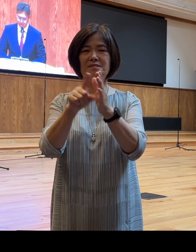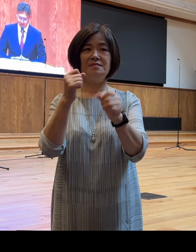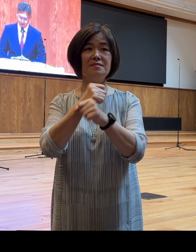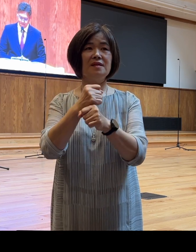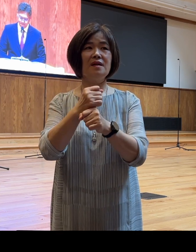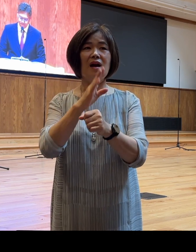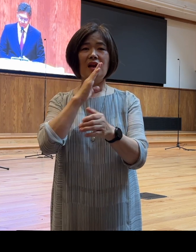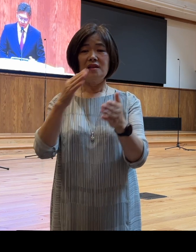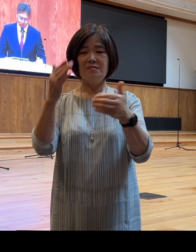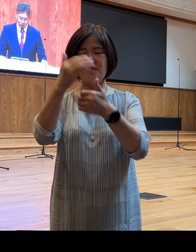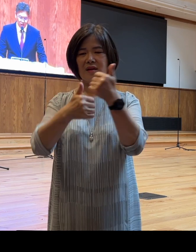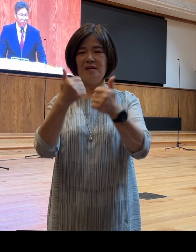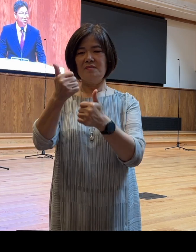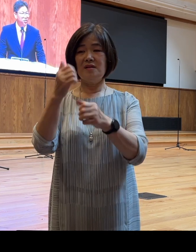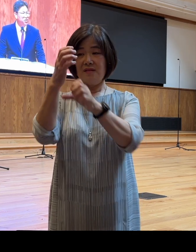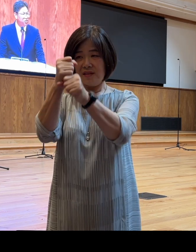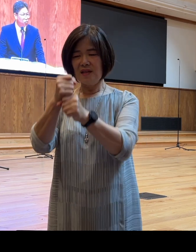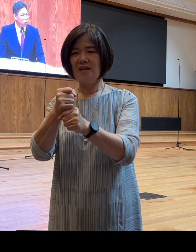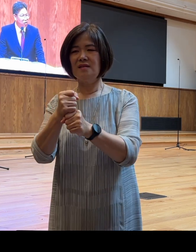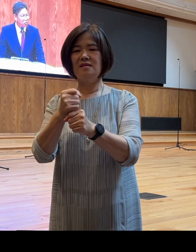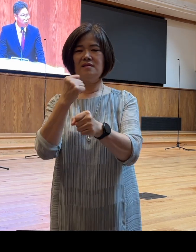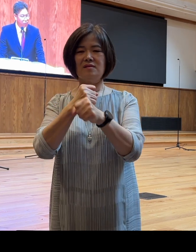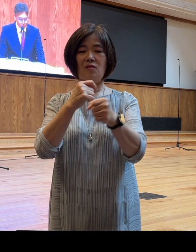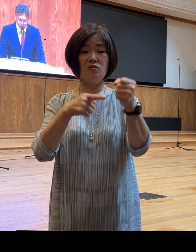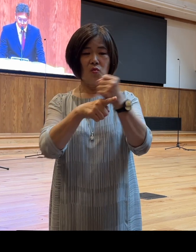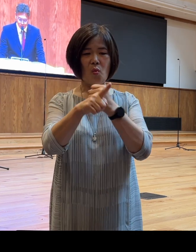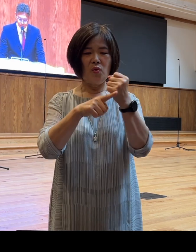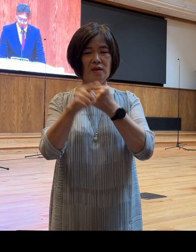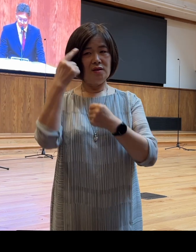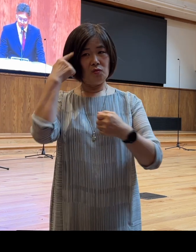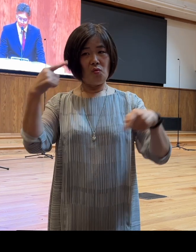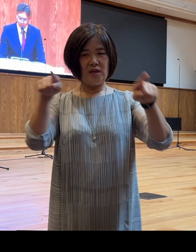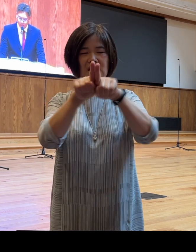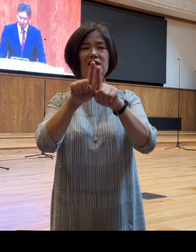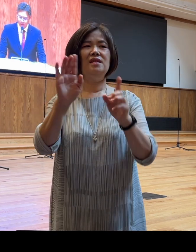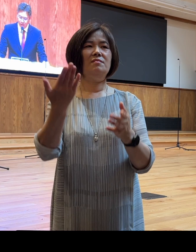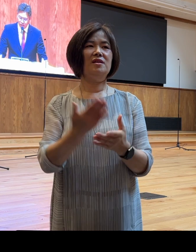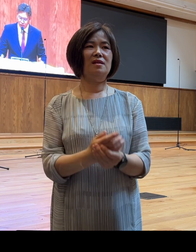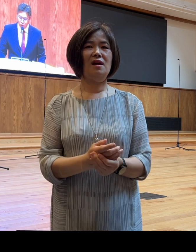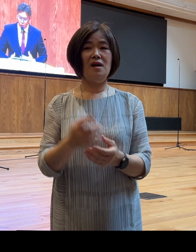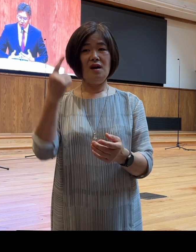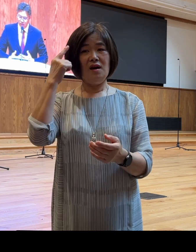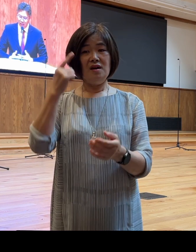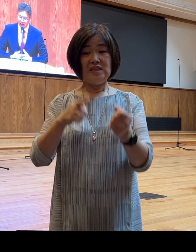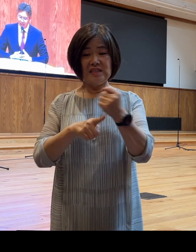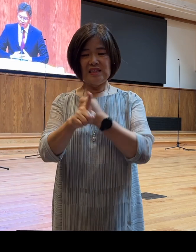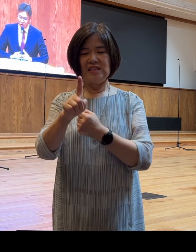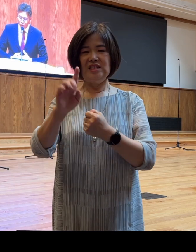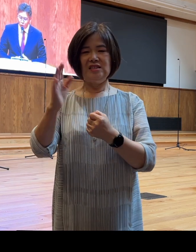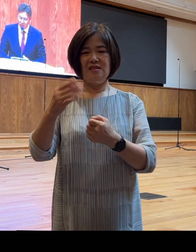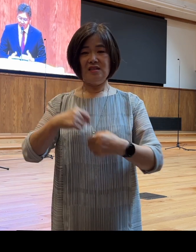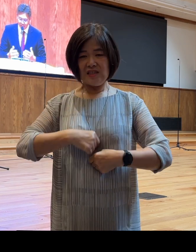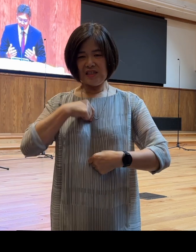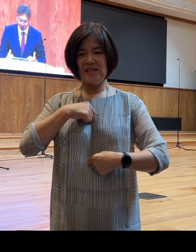저는 이것을 의지적 동의라고 표현해 보겠습니다 의지적 동의는 내가 지적으로 동의한 사실에 대해서